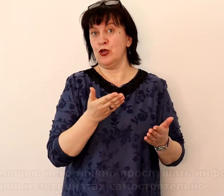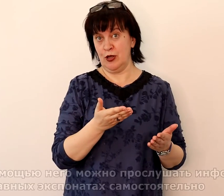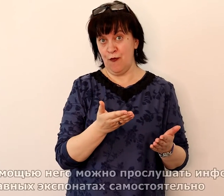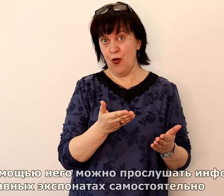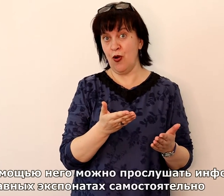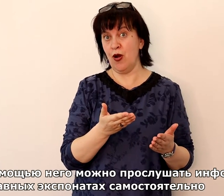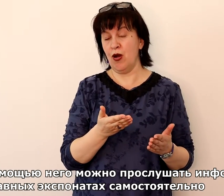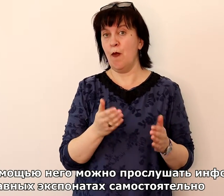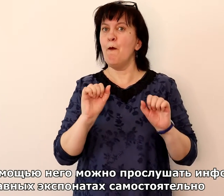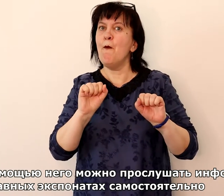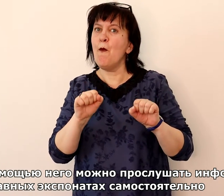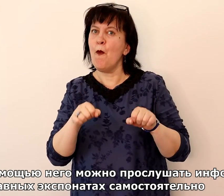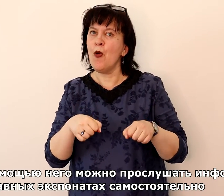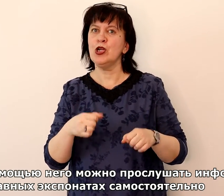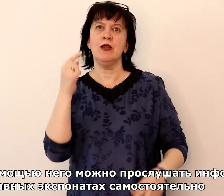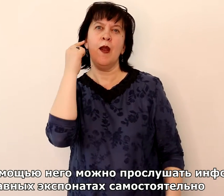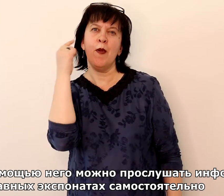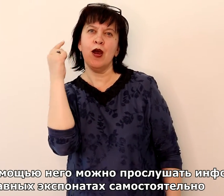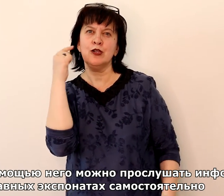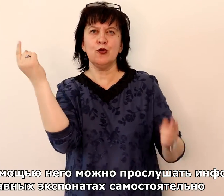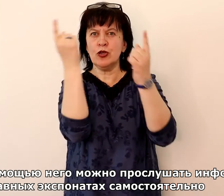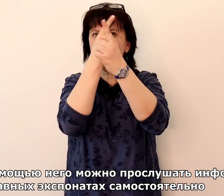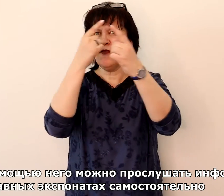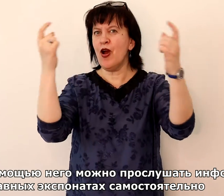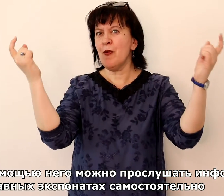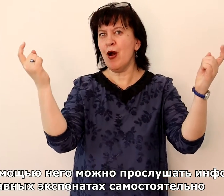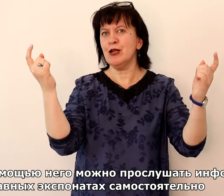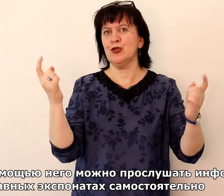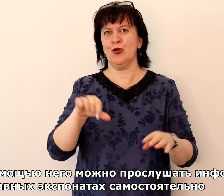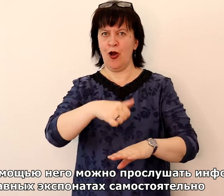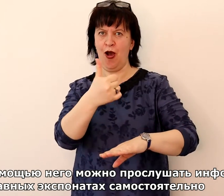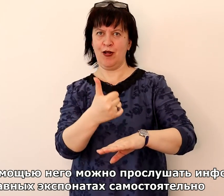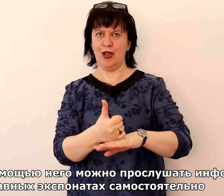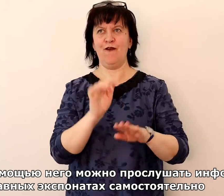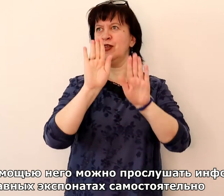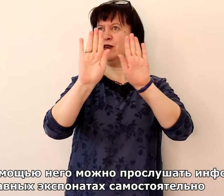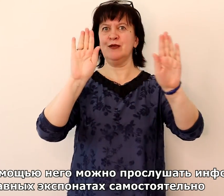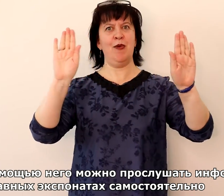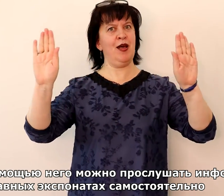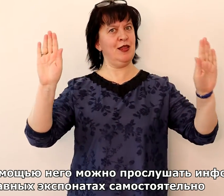него можно прослушать информацию о главных экспонатах самостоятельно.